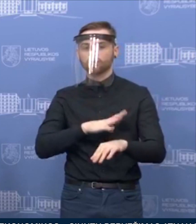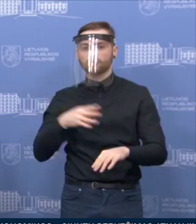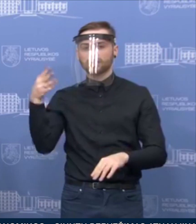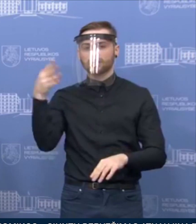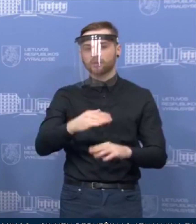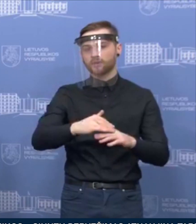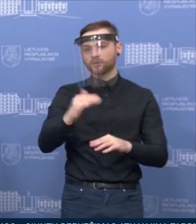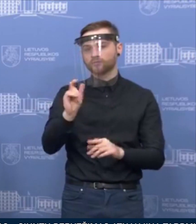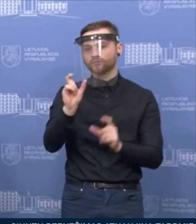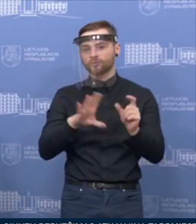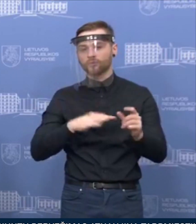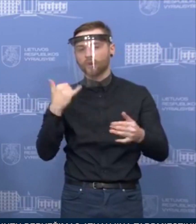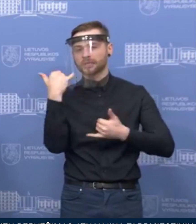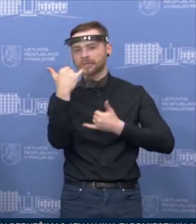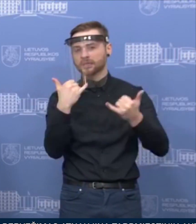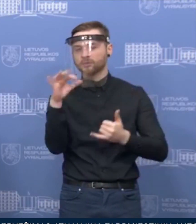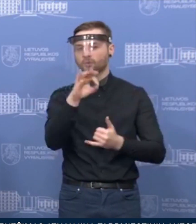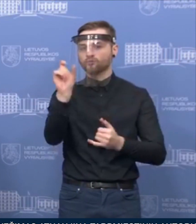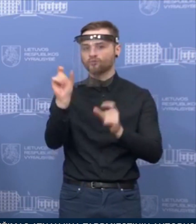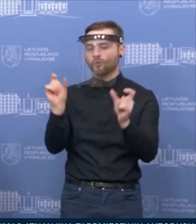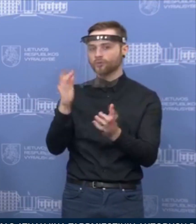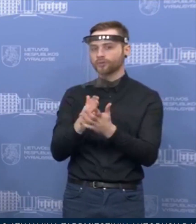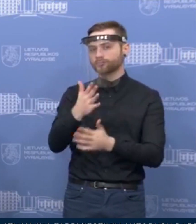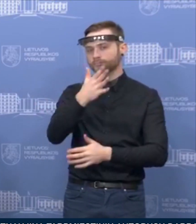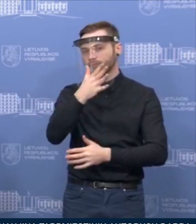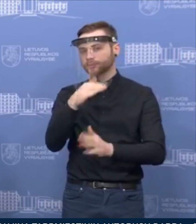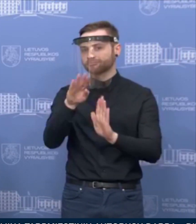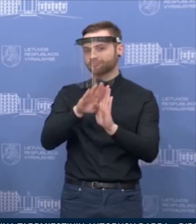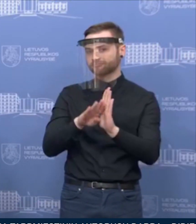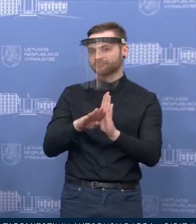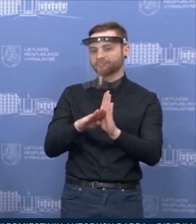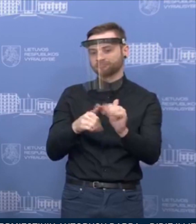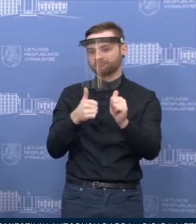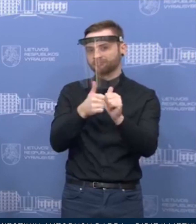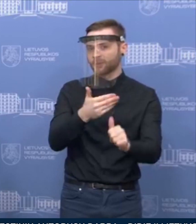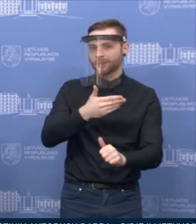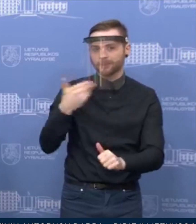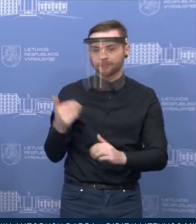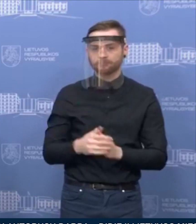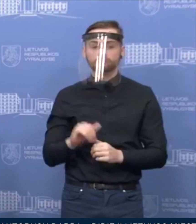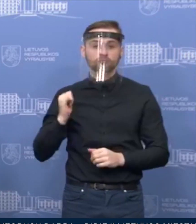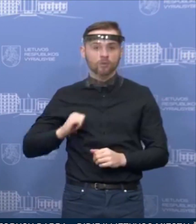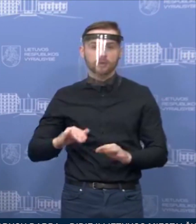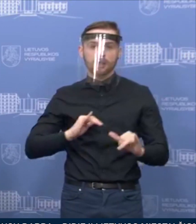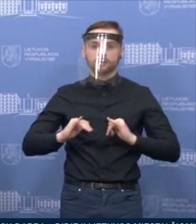pranešimų apie galimus savi izolacijos ir karantino pažeidimus. Taigi tikrai mūsų visuomenė būdi